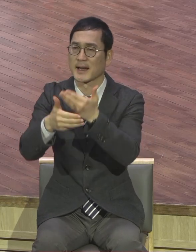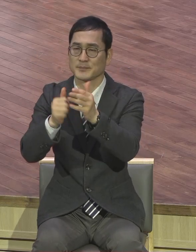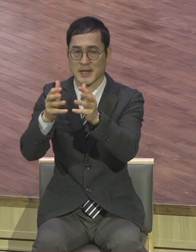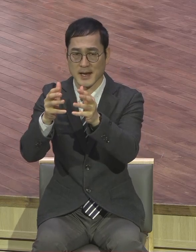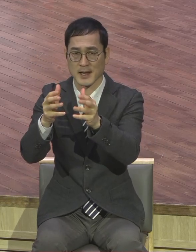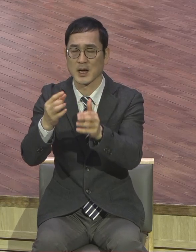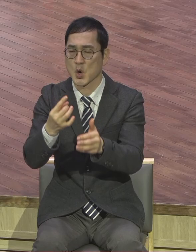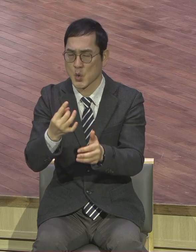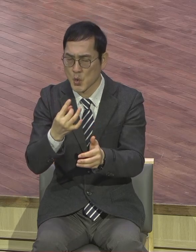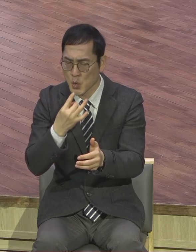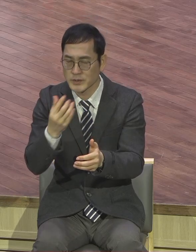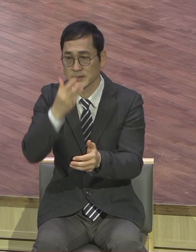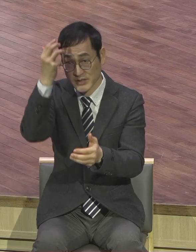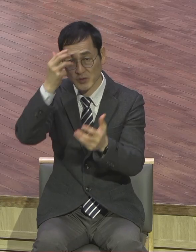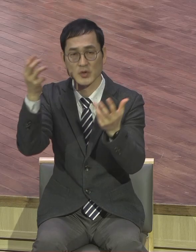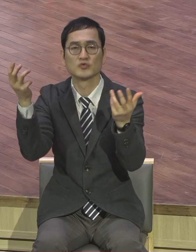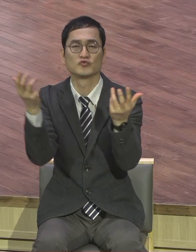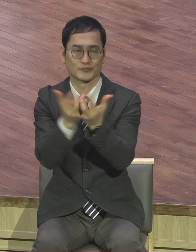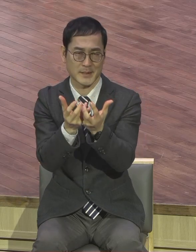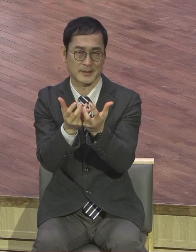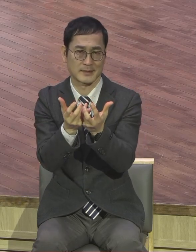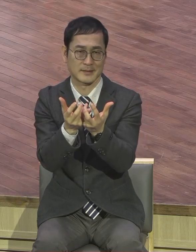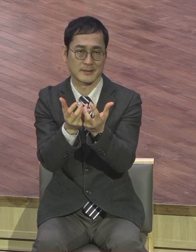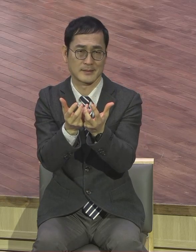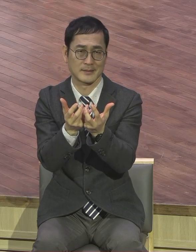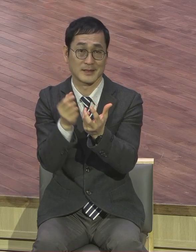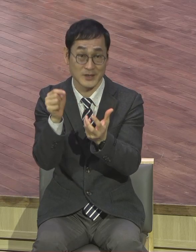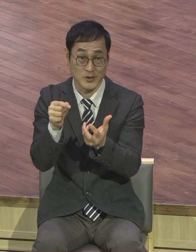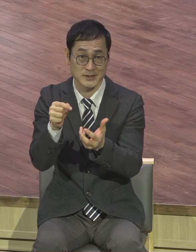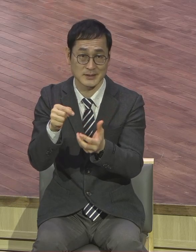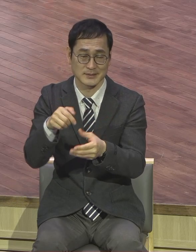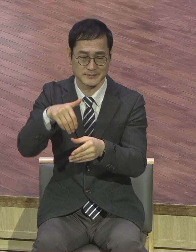충만 이것으로 가든 뿌리 치질이 되어도 오직